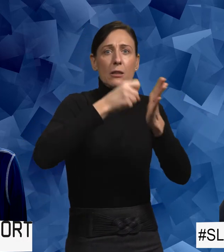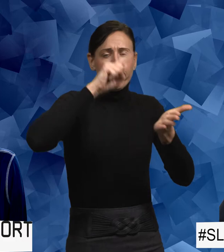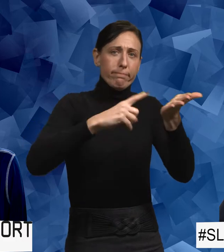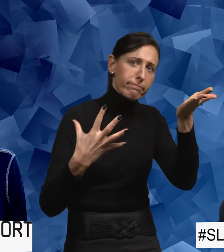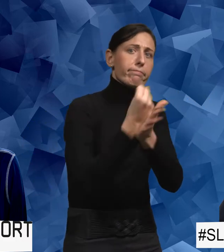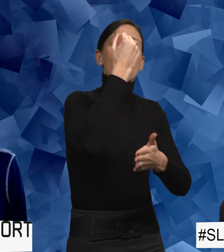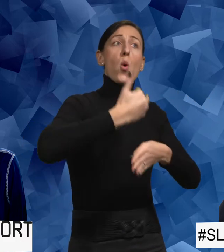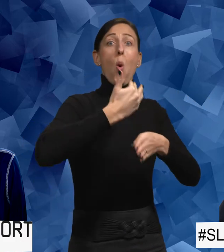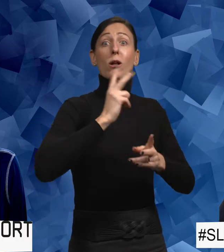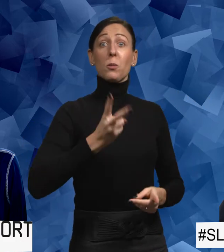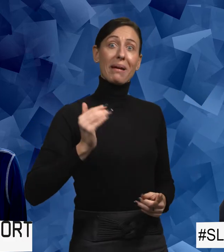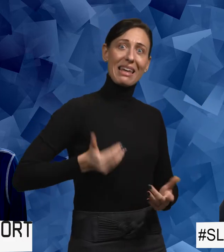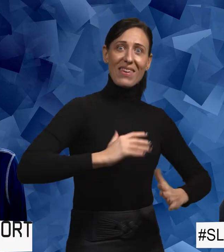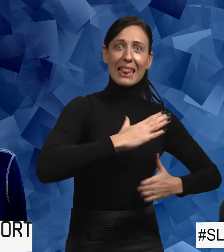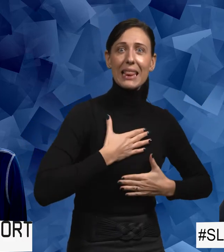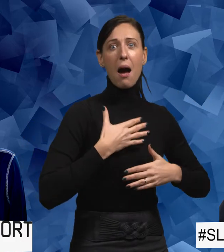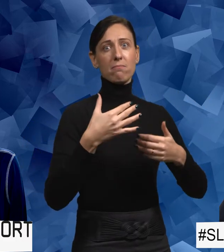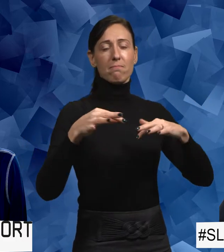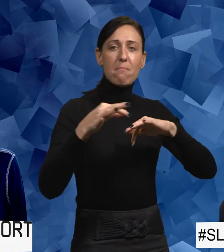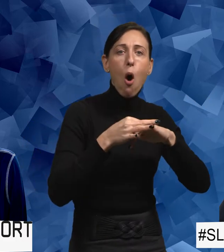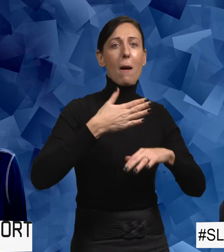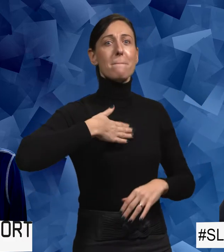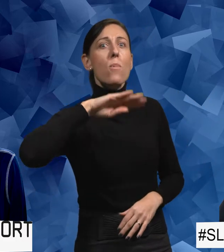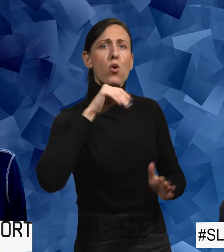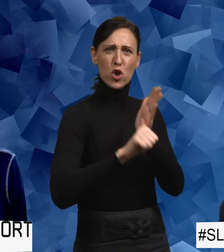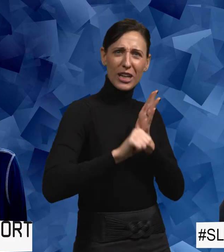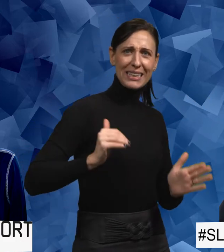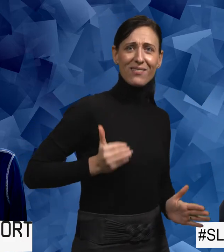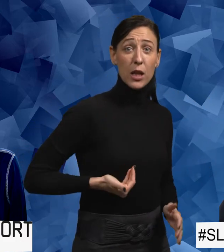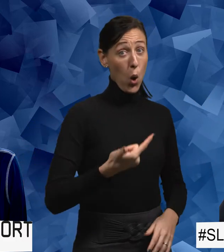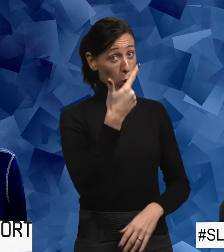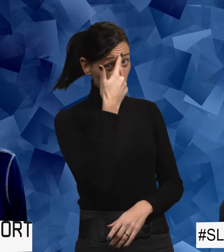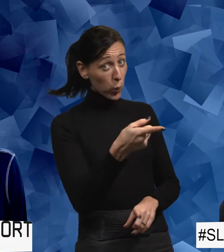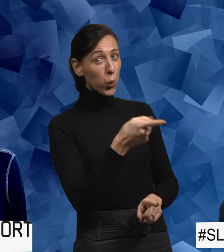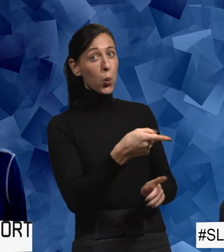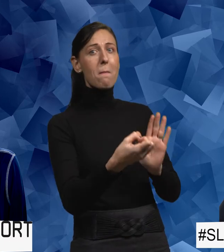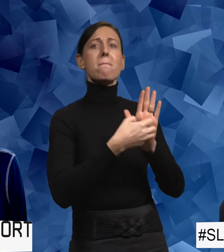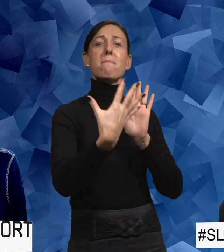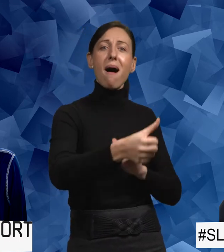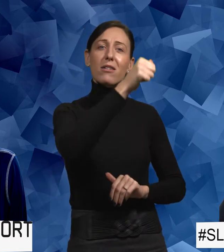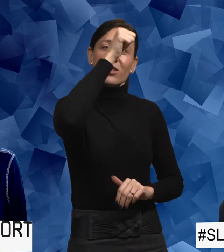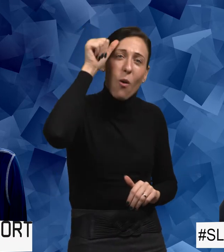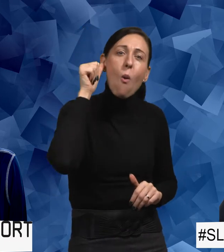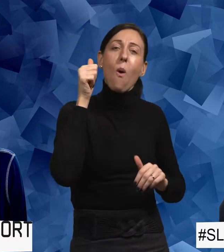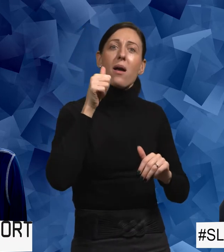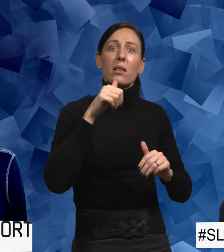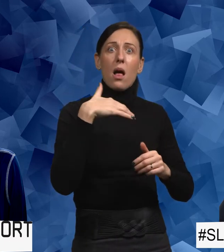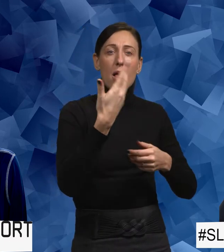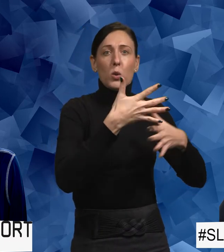för att uppnå roller som kvinna, maka, mor, yrkeskvinna. Tror du att det gör det svårare att stå emot press